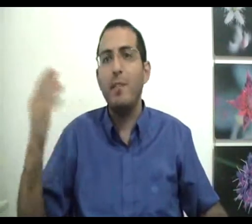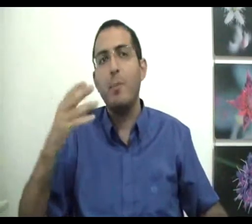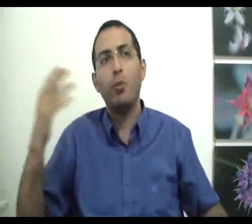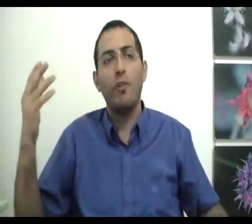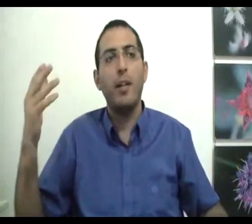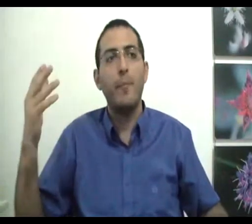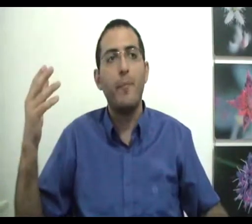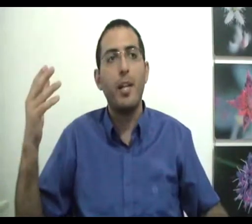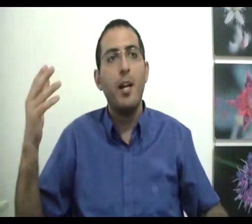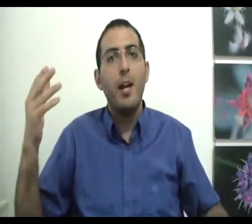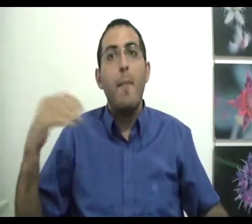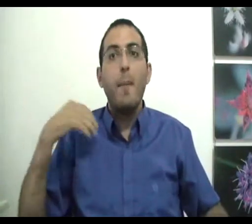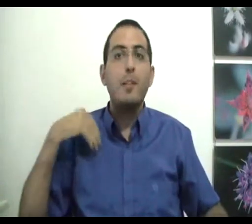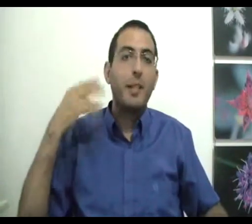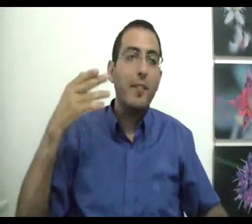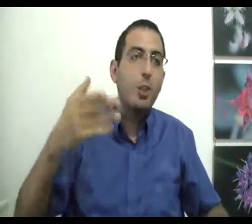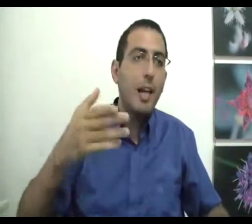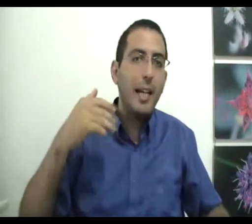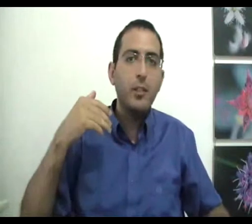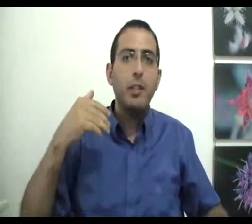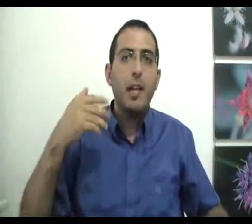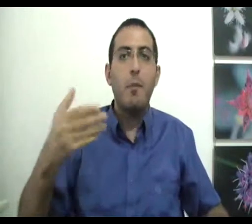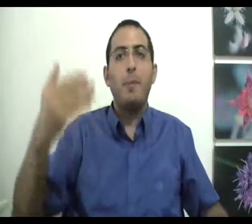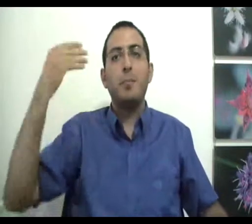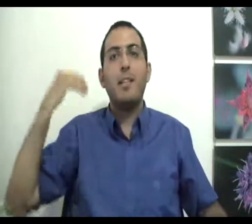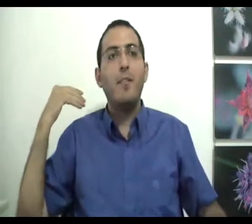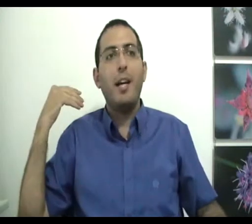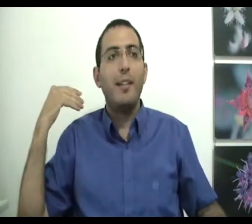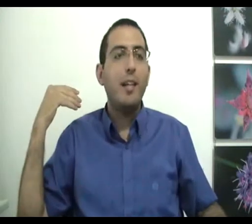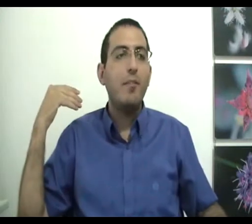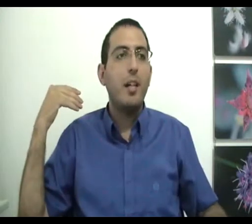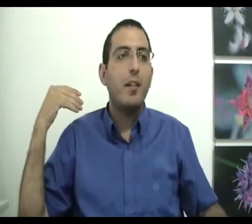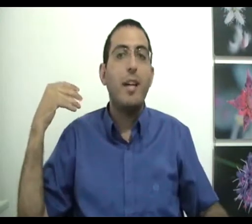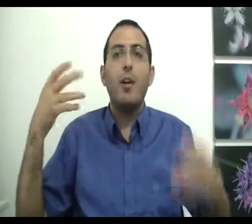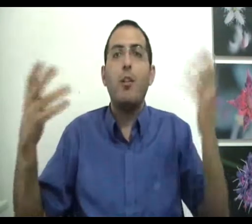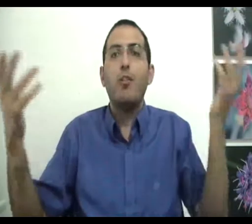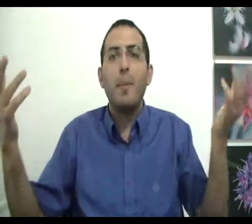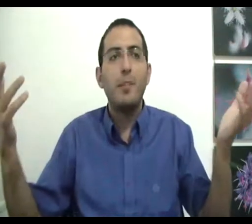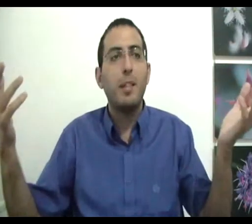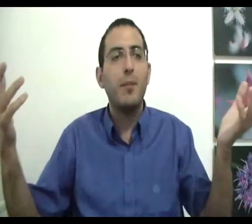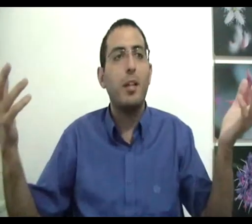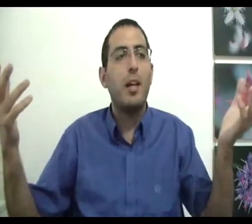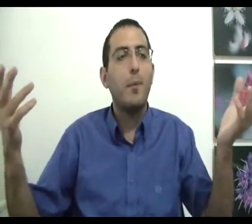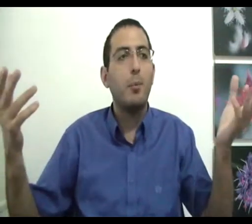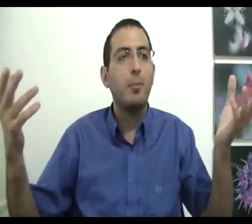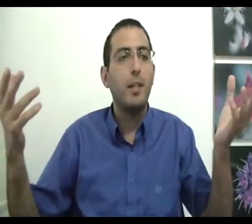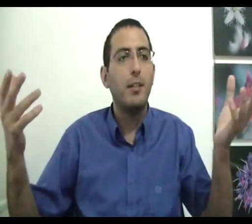הבדל בן טוב לרע מהפרספקטיבה שלך יש הבדל אבל בפרספקטיבה אחרת אין הבדל ואיך יכול להיות שתי הפרספקטיבות אלה קיימות בו זמנית